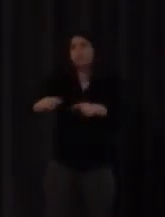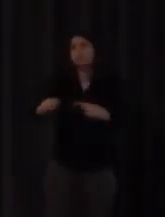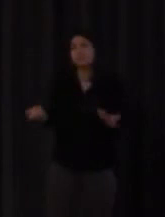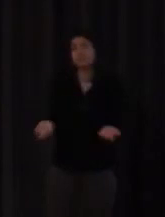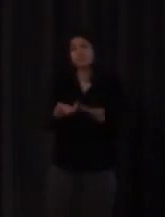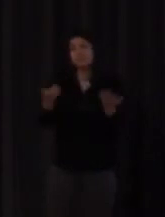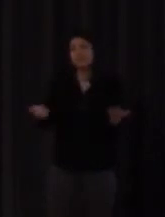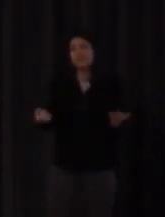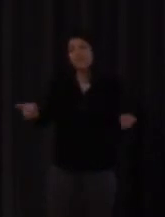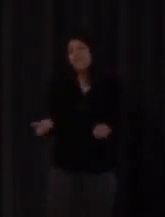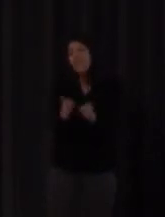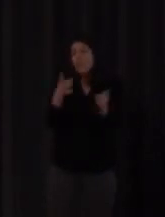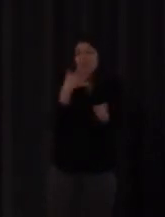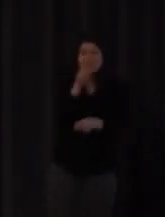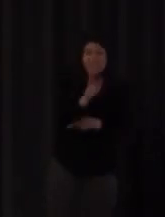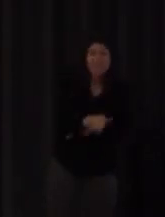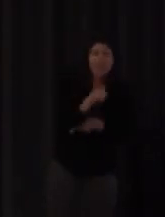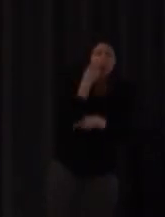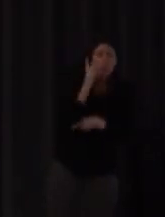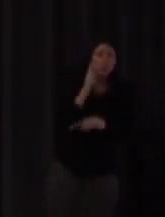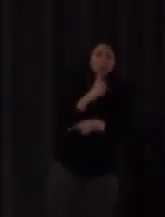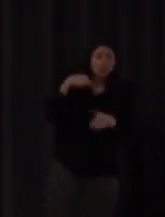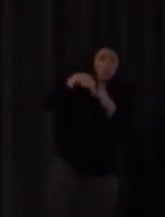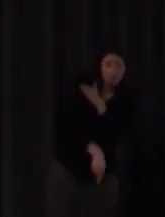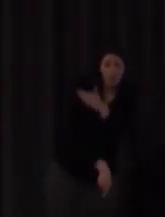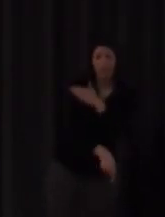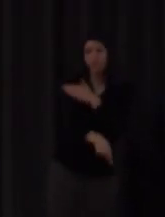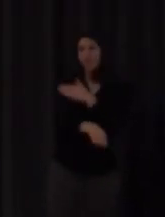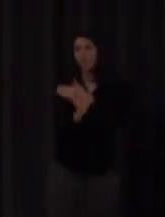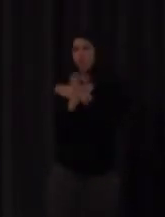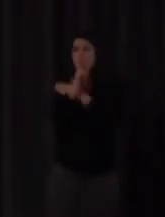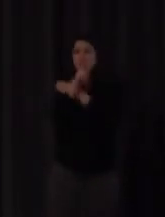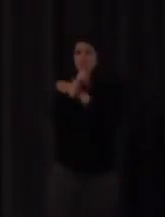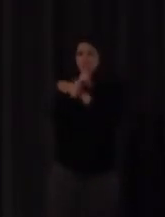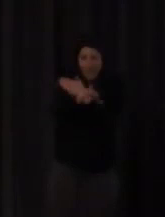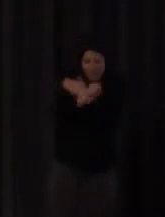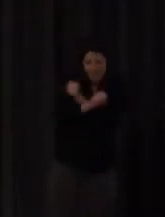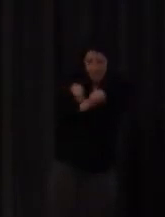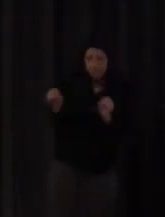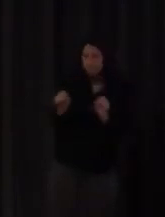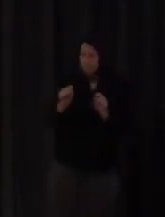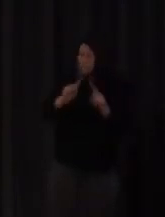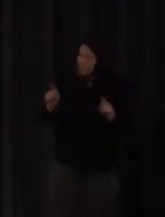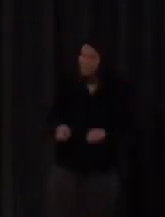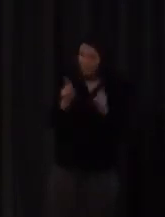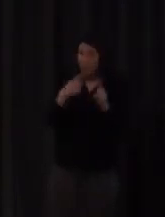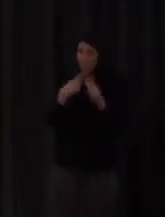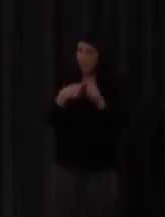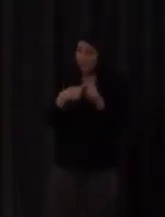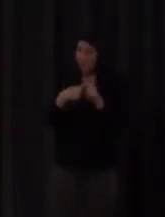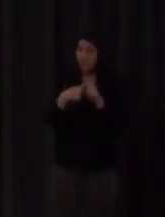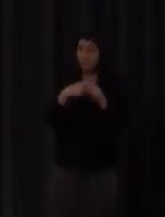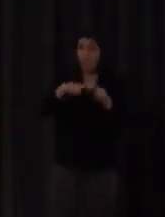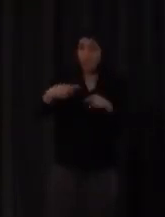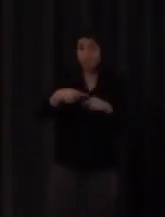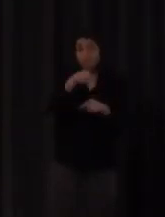con una sordera profundísima con un habla más o menos inteligible las escenas domésticas se repiten y los alumnos te